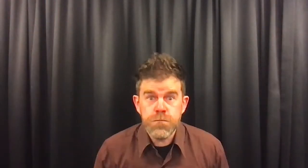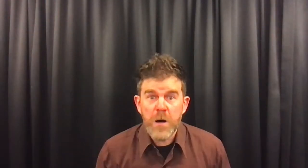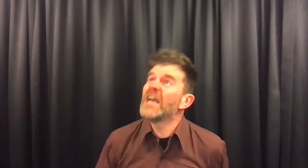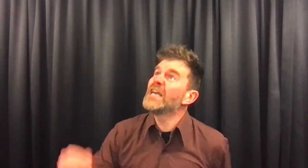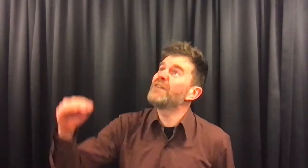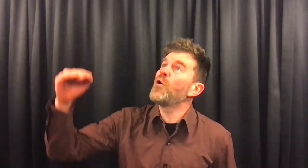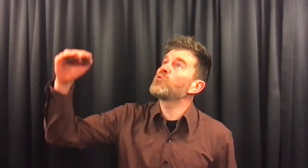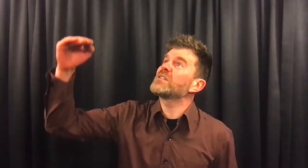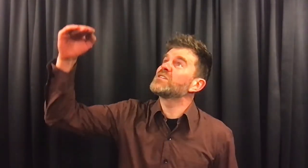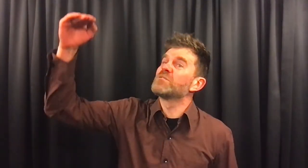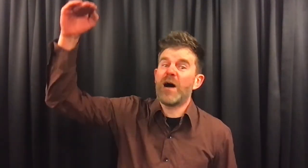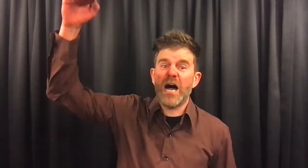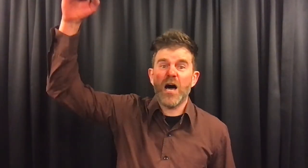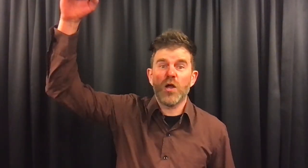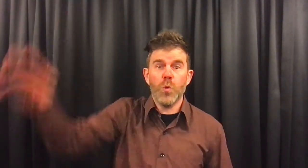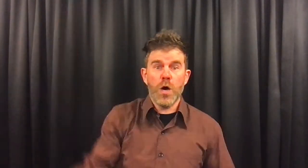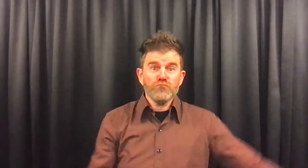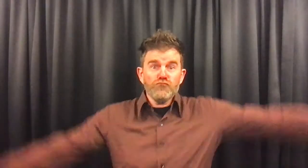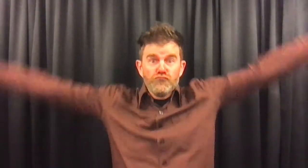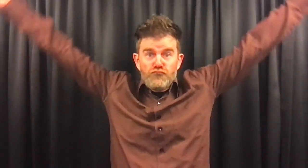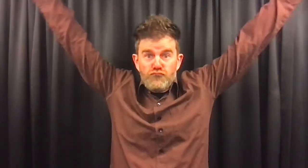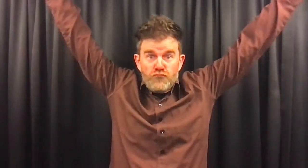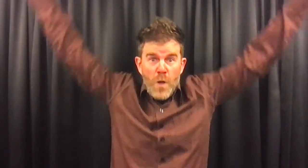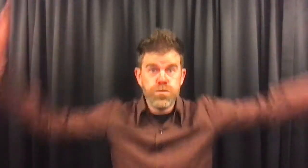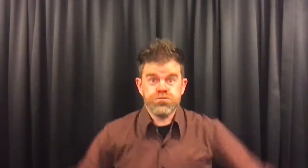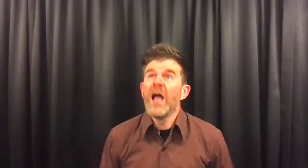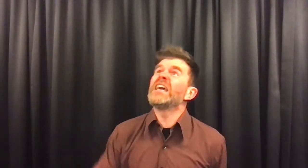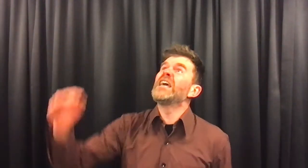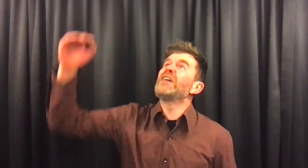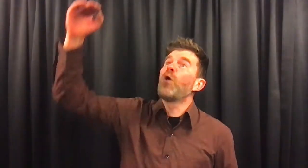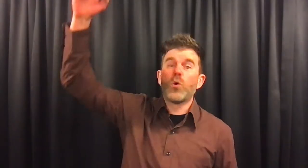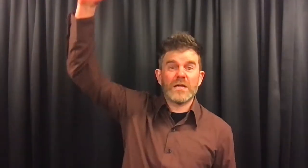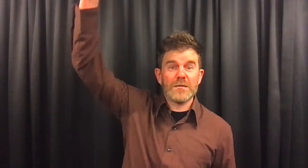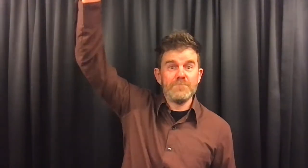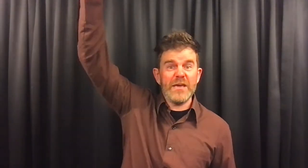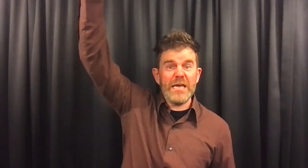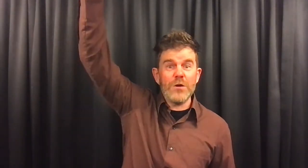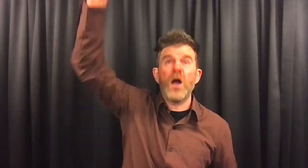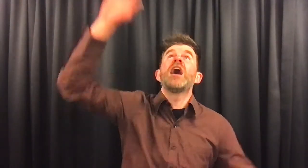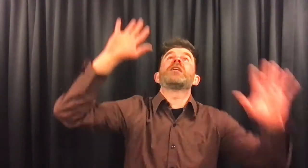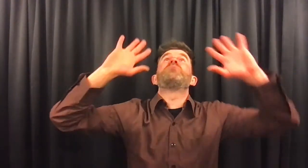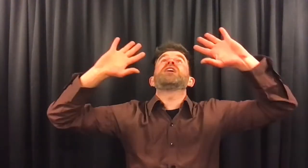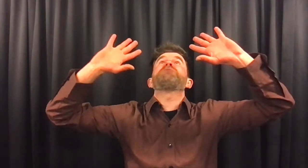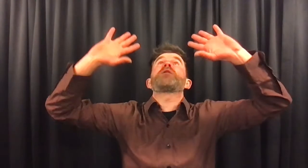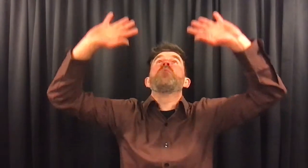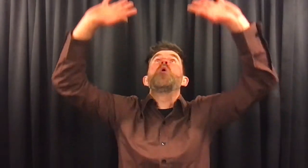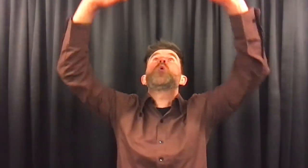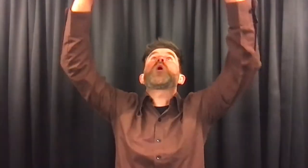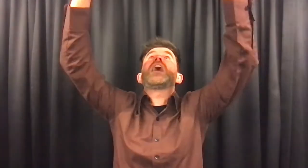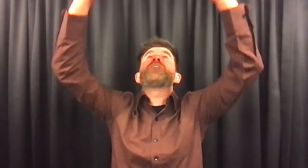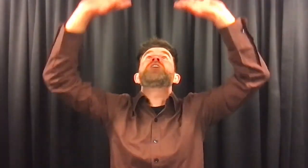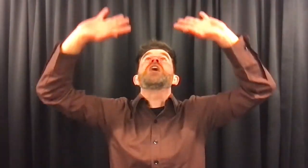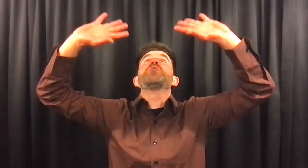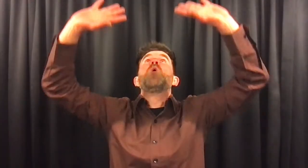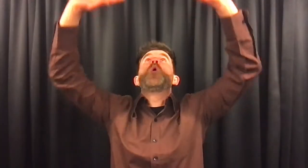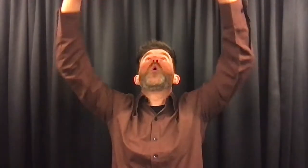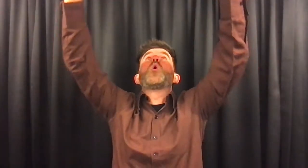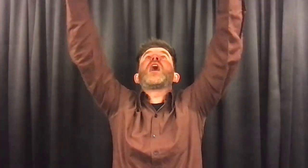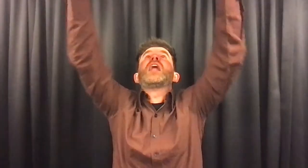Even hoog dan de zwaaluwen. Even hoog dan de meeuwen. En hij bleef maar omhoog gaan. En omhoog gaan.